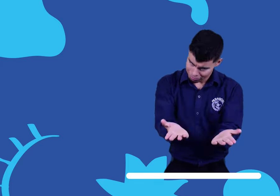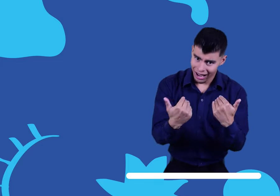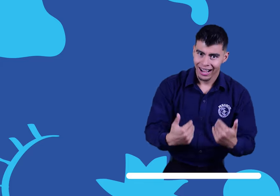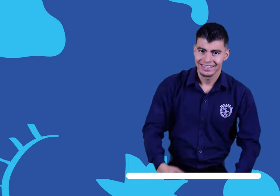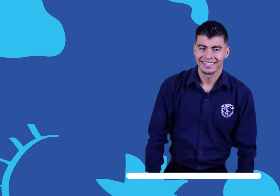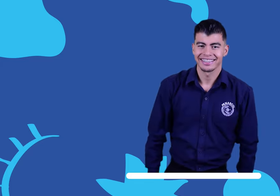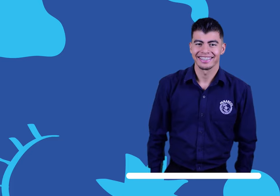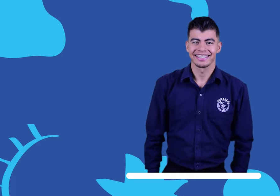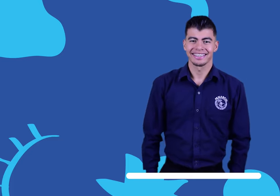respuesta.